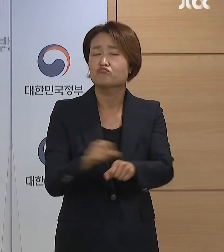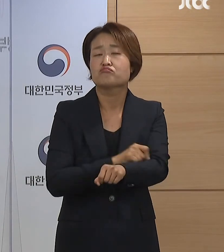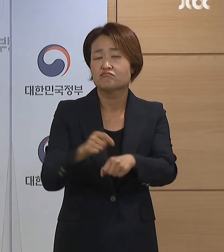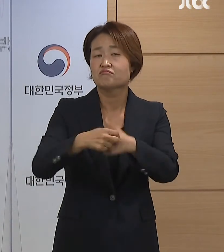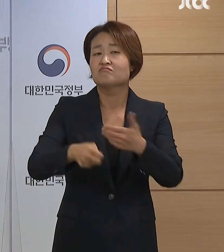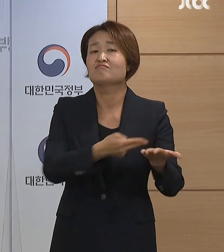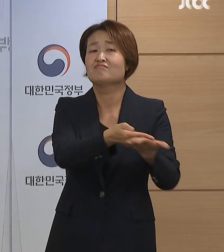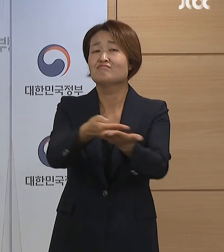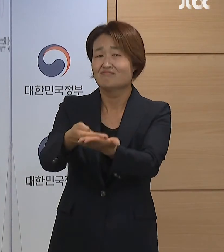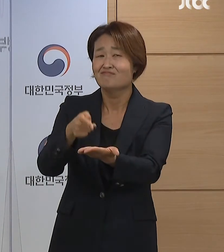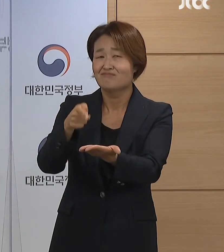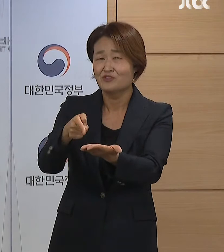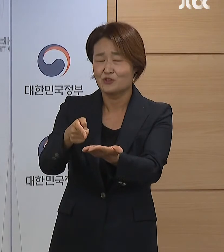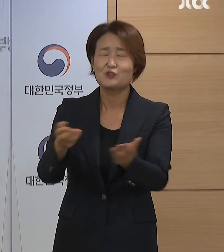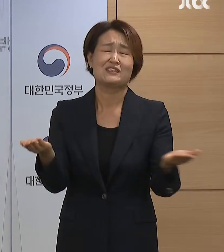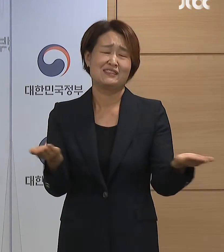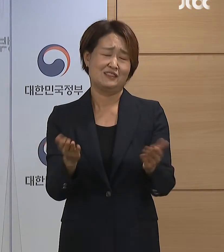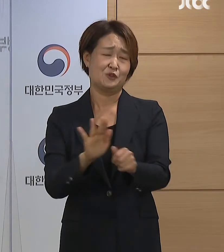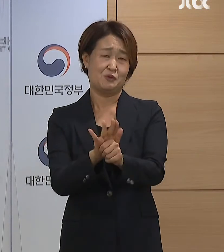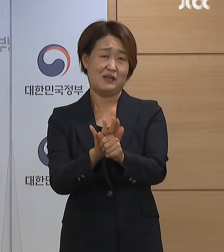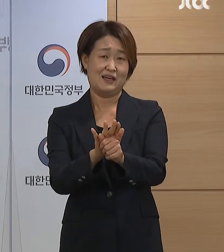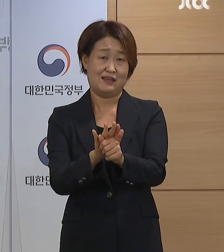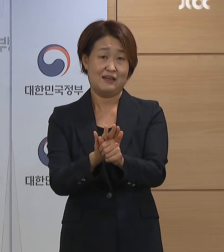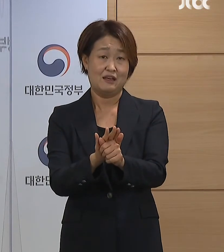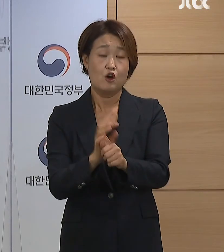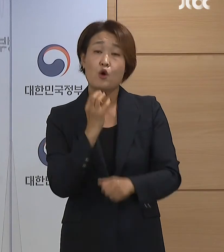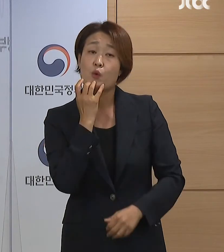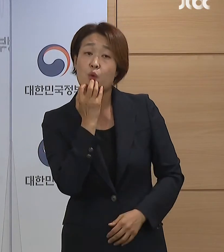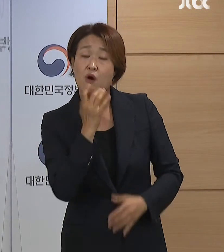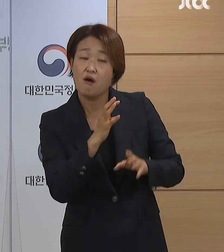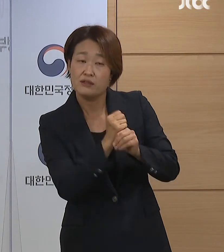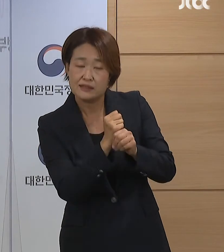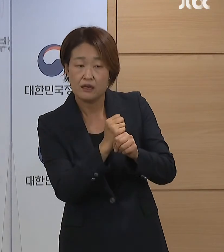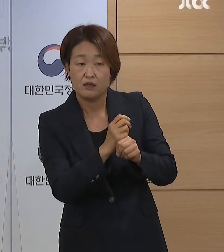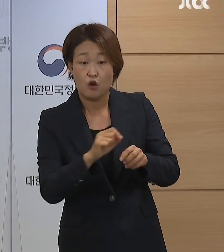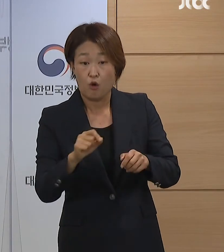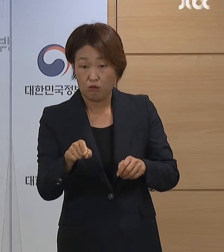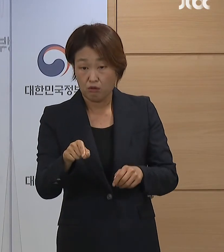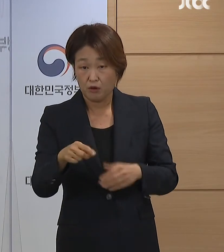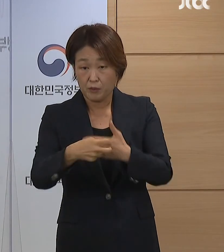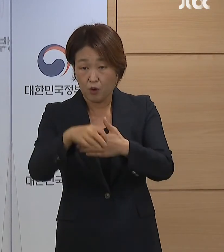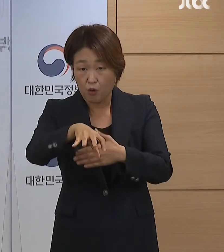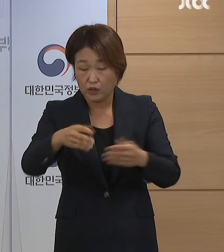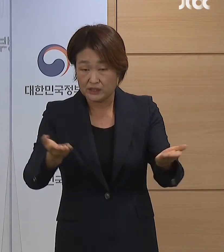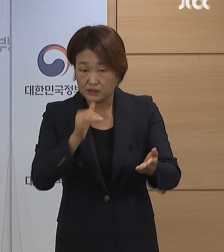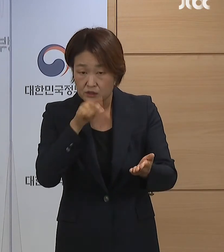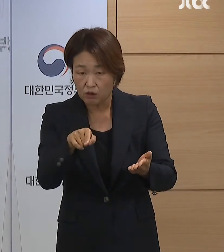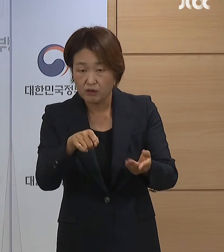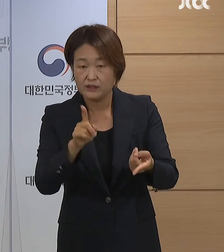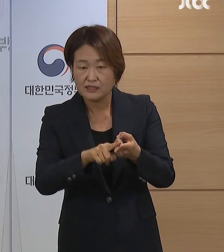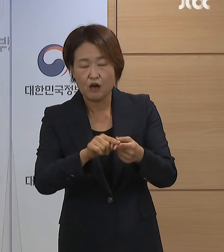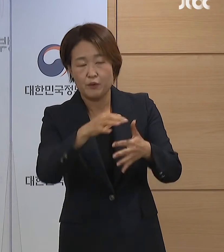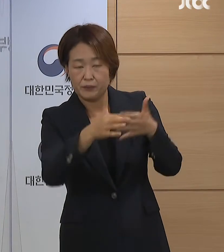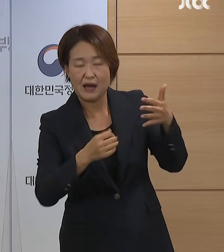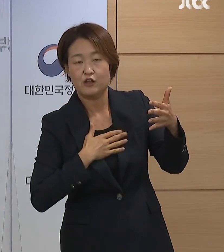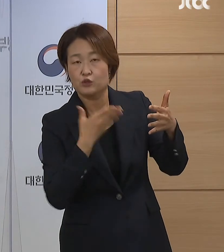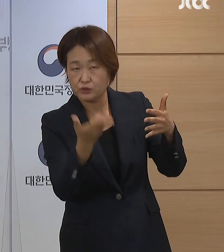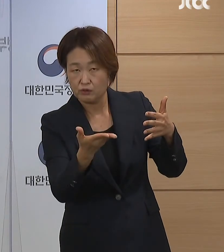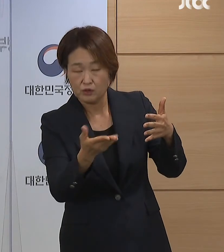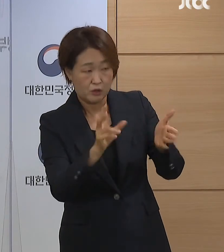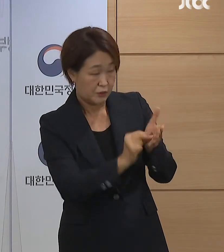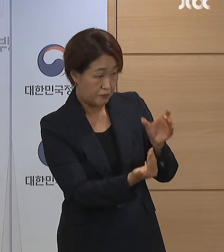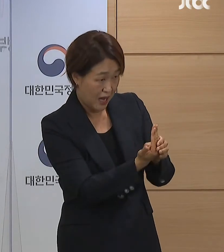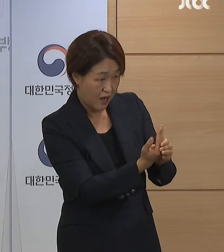운영계획을 세우고 있습니다. 요일별로 특수병상 가동병원을 지정하여 신속하게 대응하도록